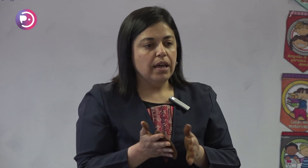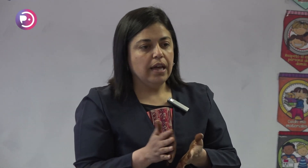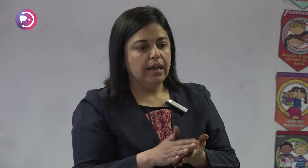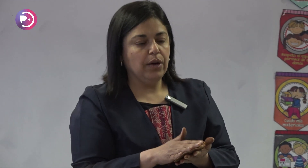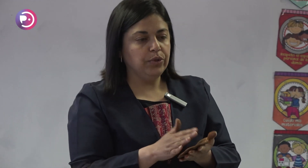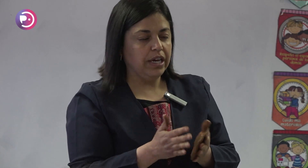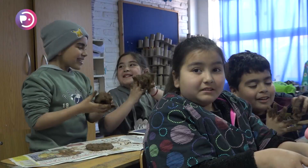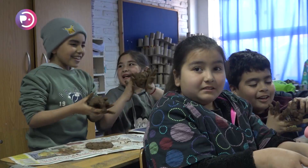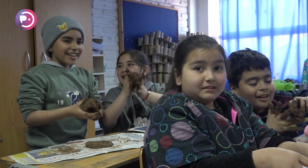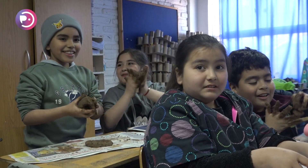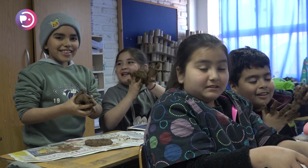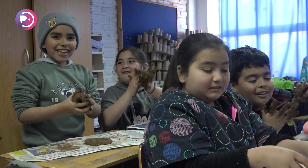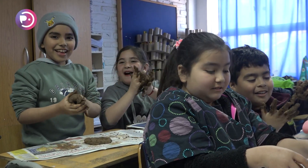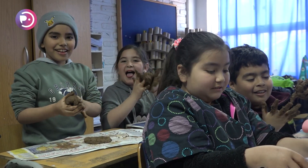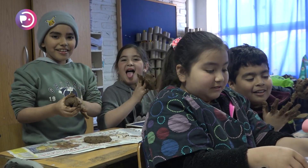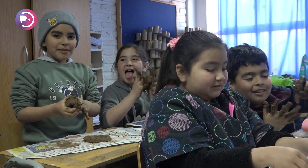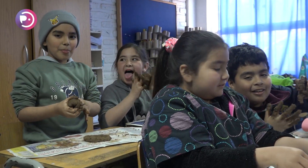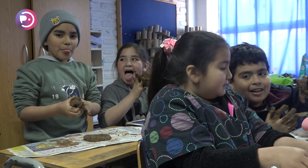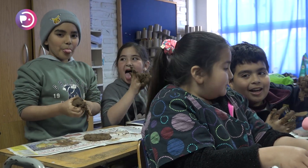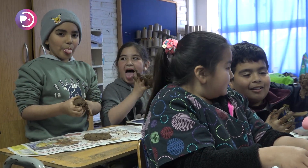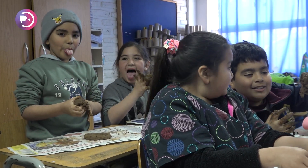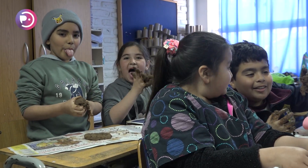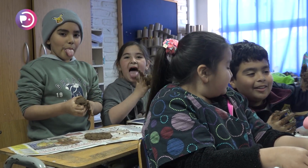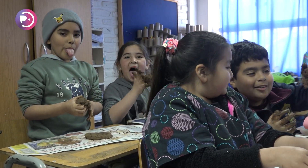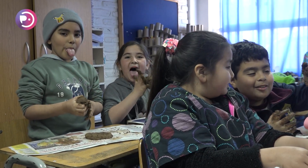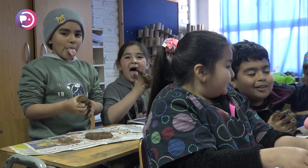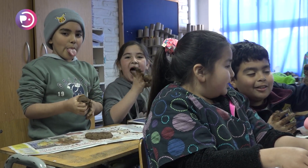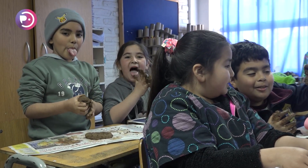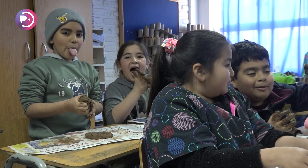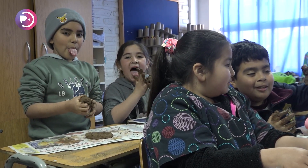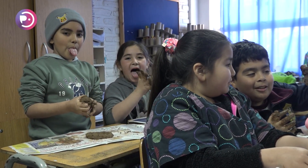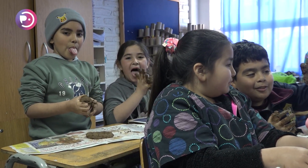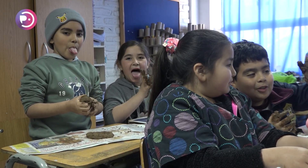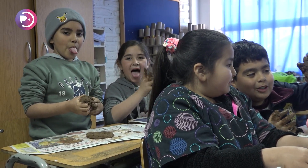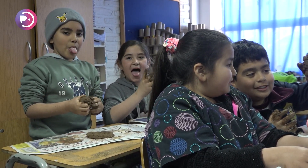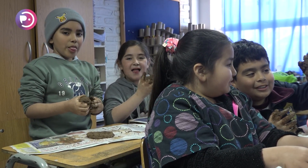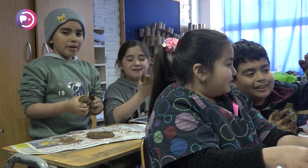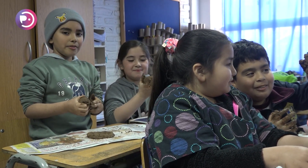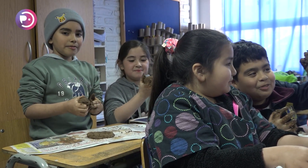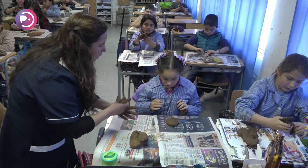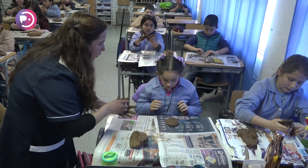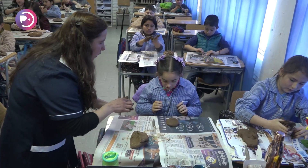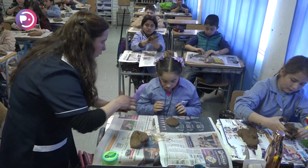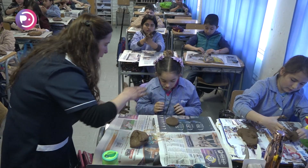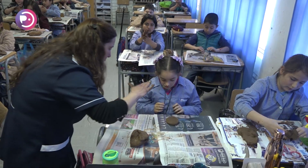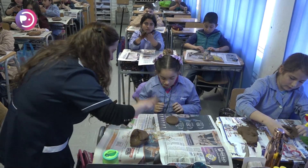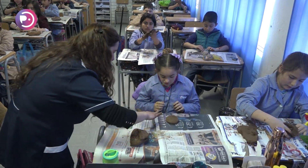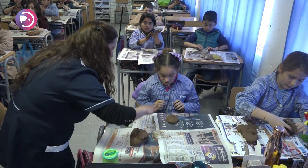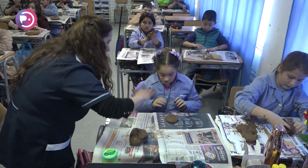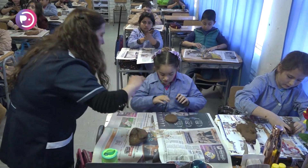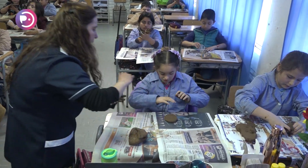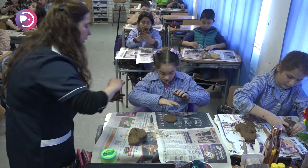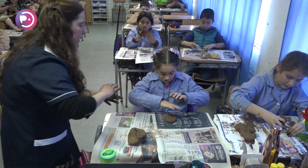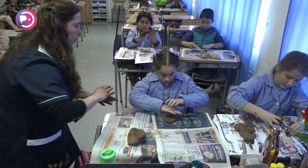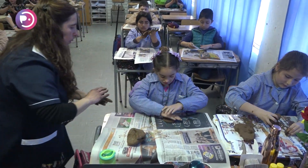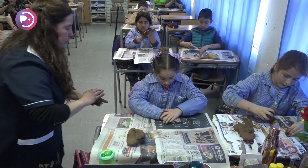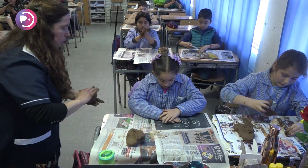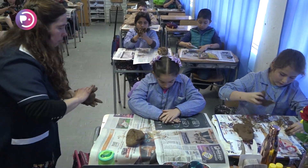como cortitas, ya cosas que el niño las pueda iniciar y finalizar dentro del aula. Ahora tratamos de hacer,